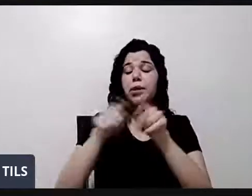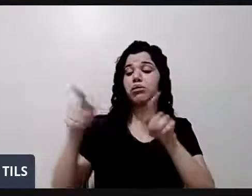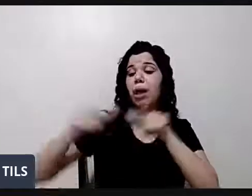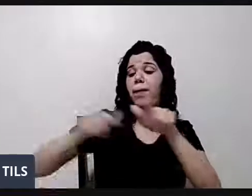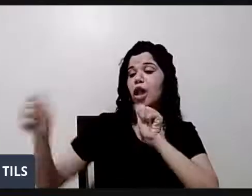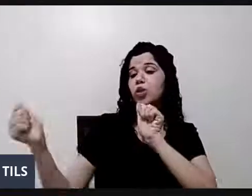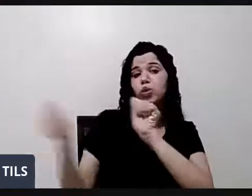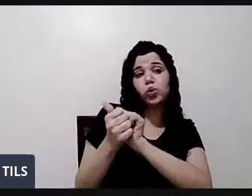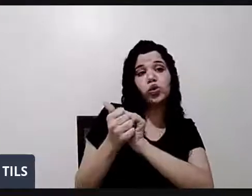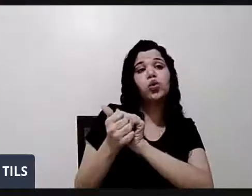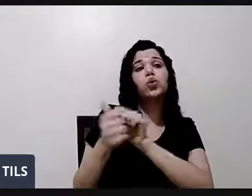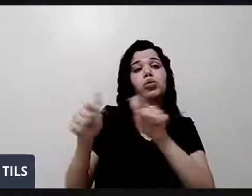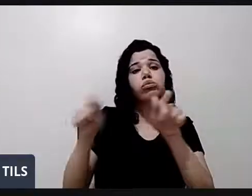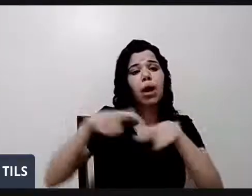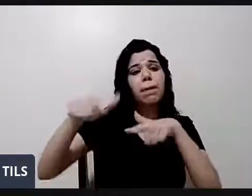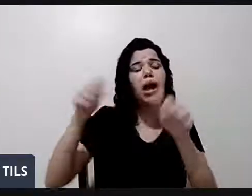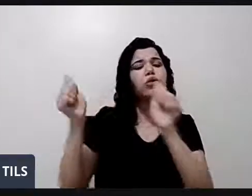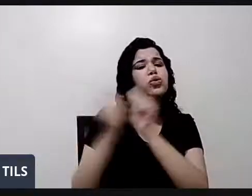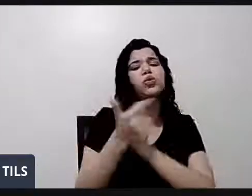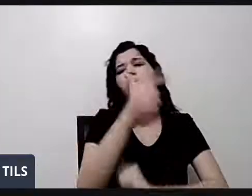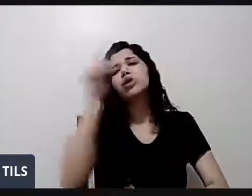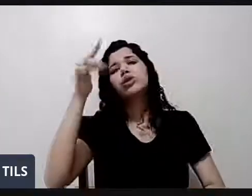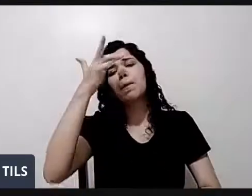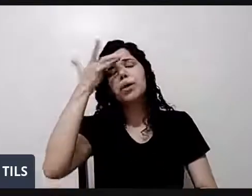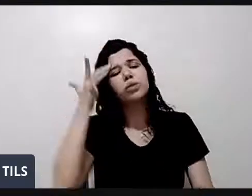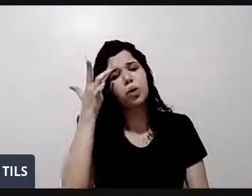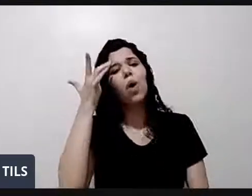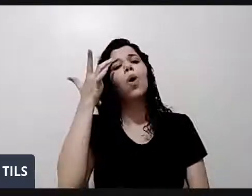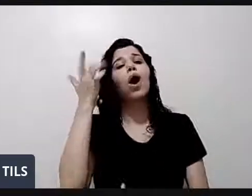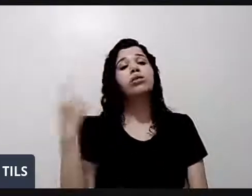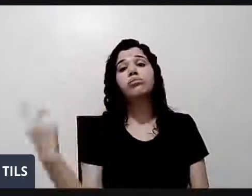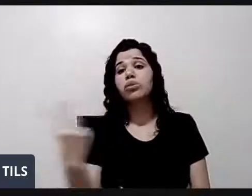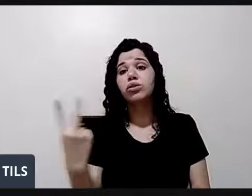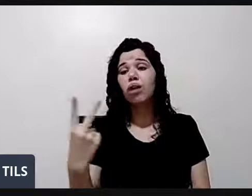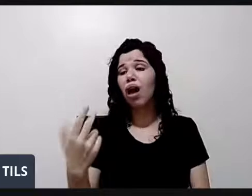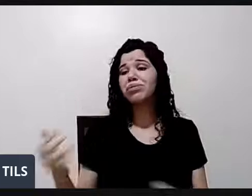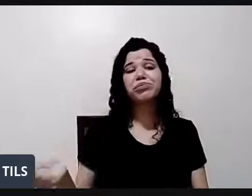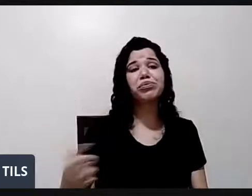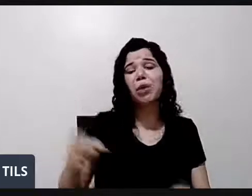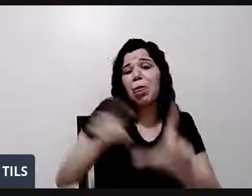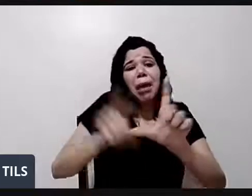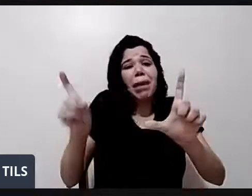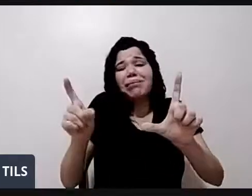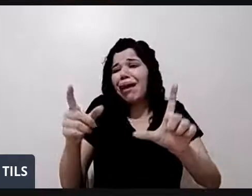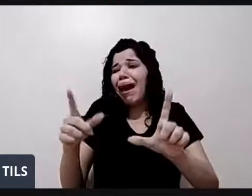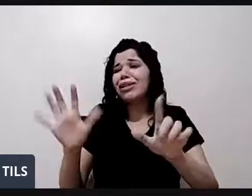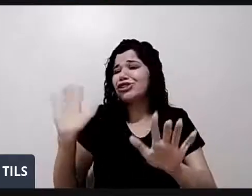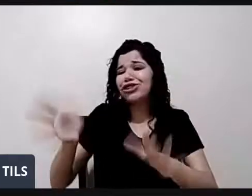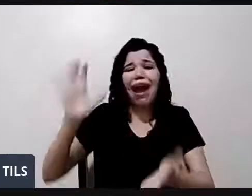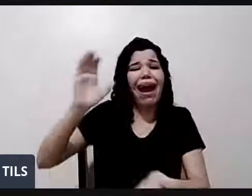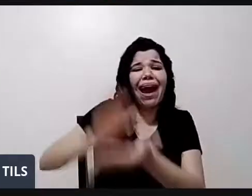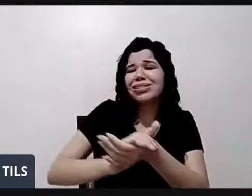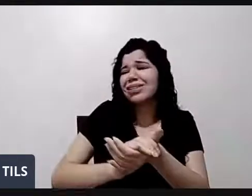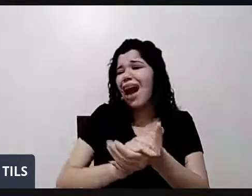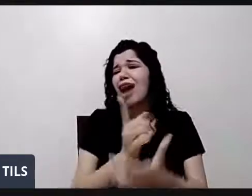Cristiano, Wilson. Os caras são independentes, são casados, pegam aonde, vão para o interior, voltam. Sabe?